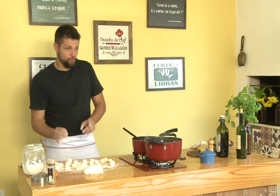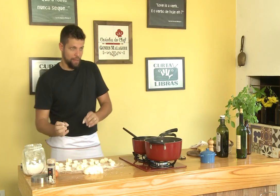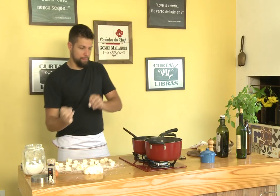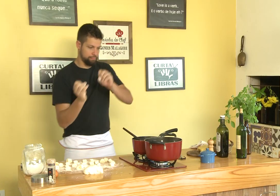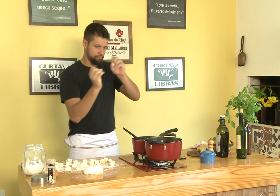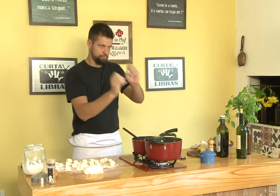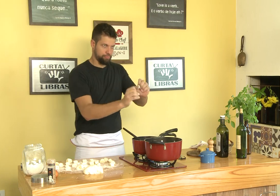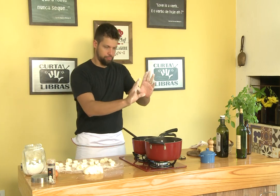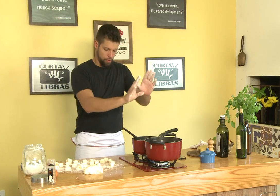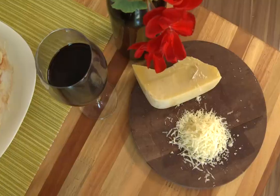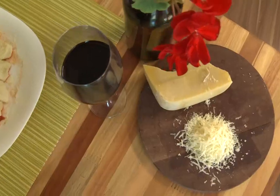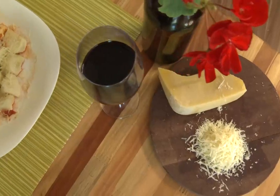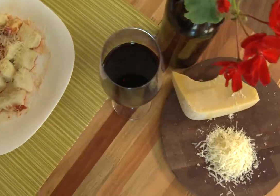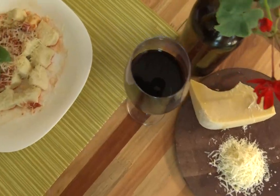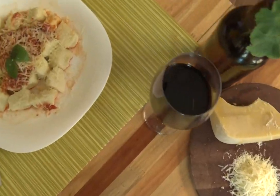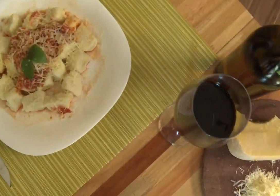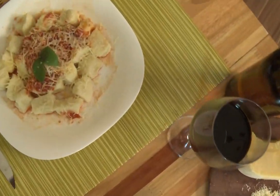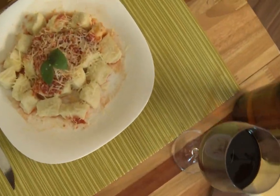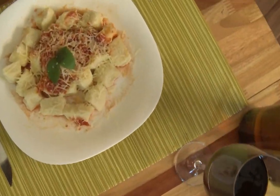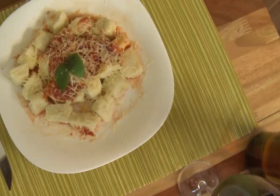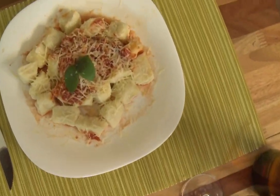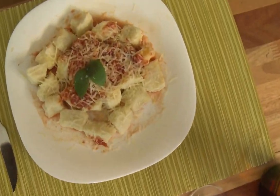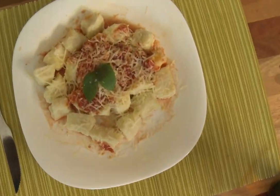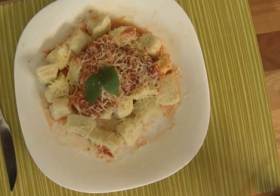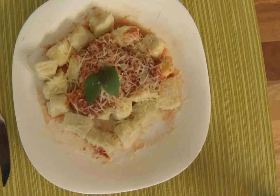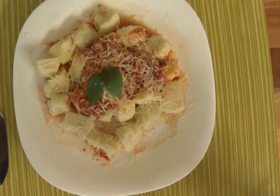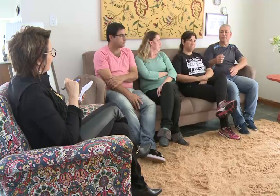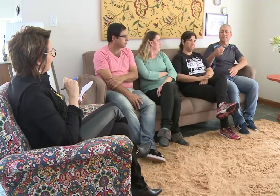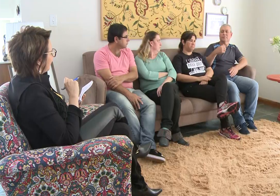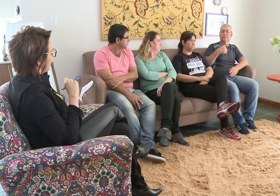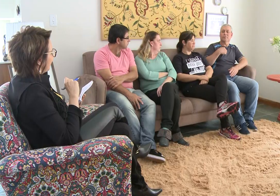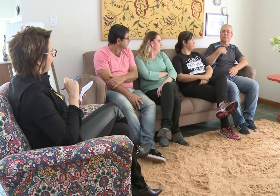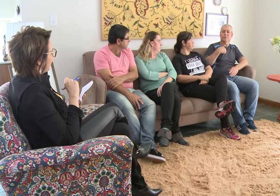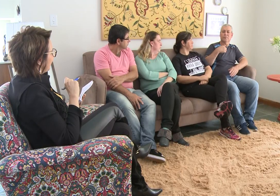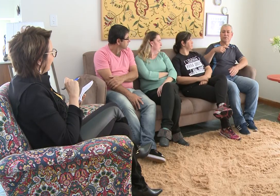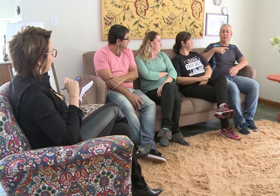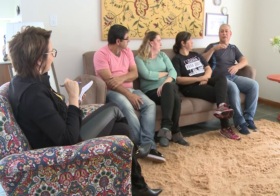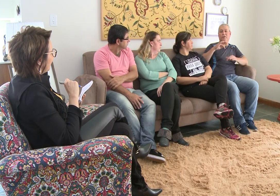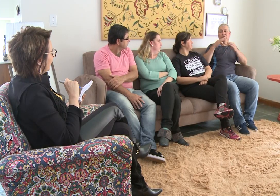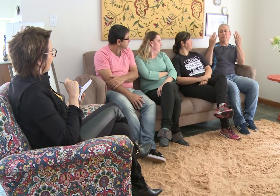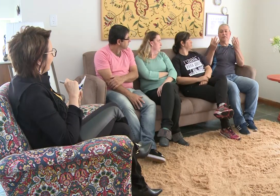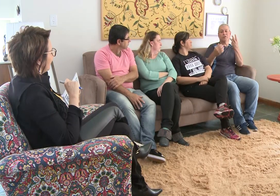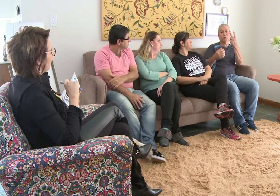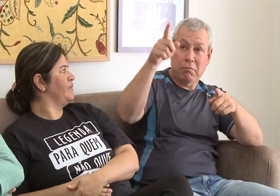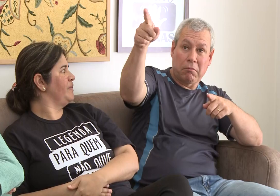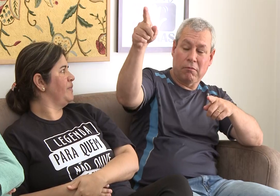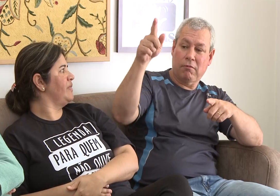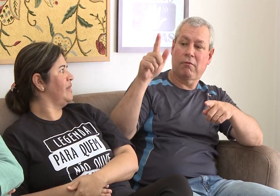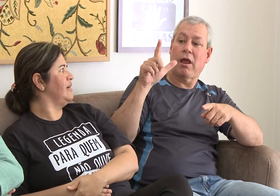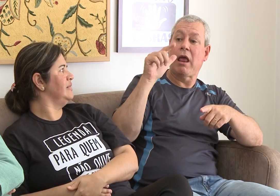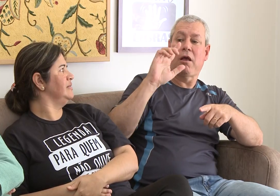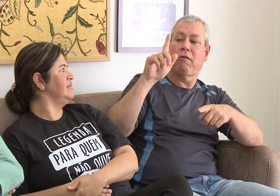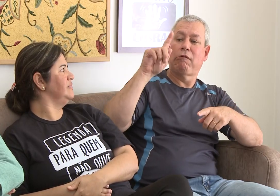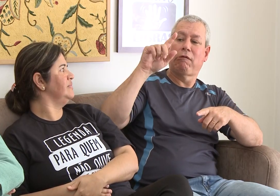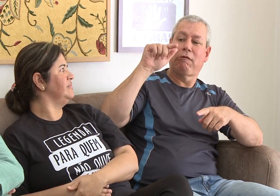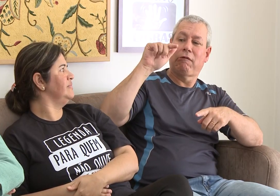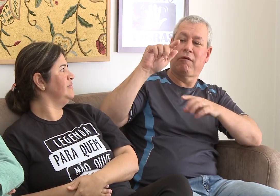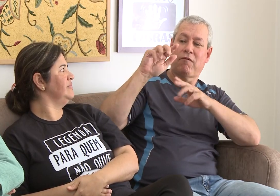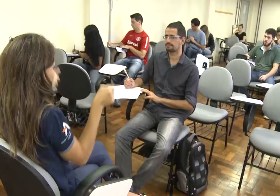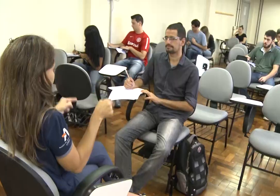TV Campus. É o Curta Libras, um programa que vai evidenciar a língua brasileira de sinais, libras, e apresentar experiências